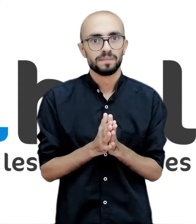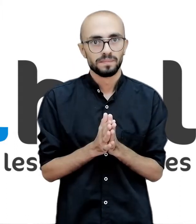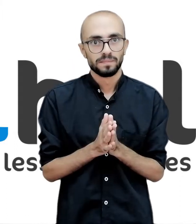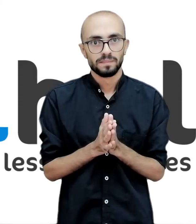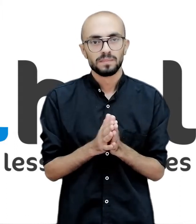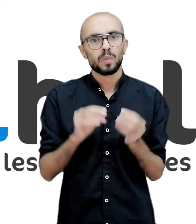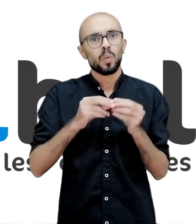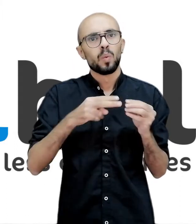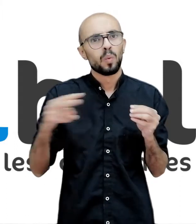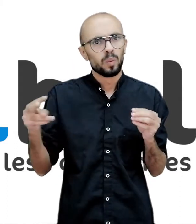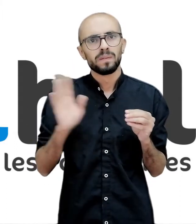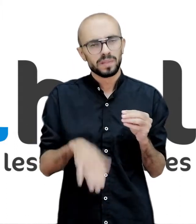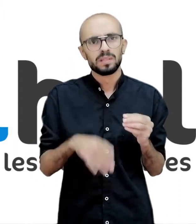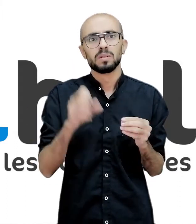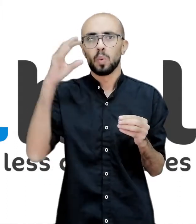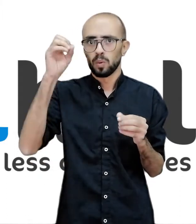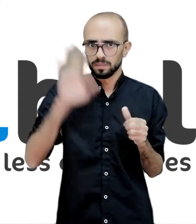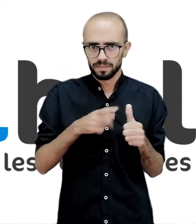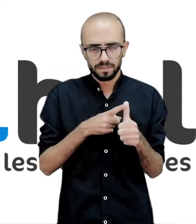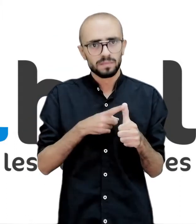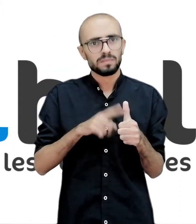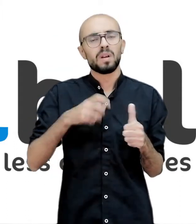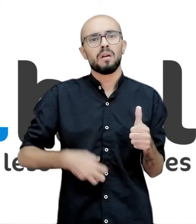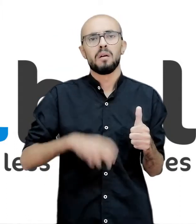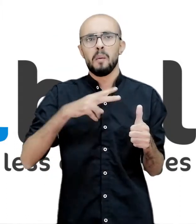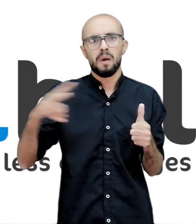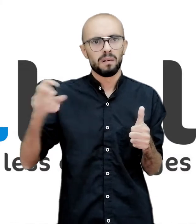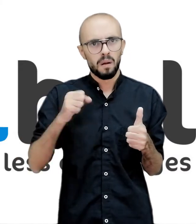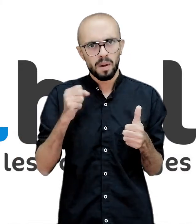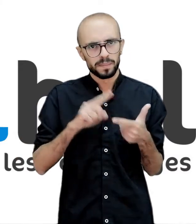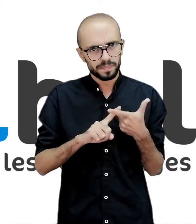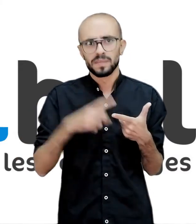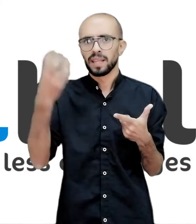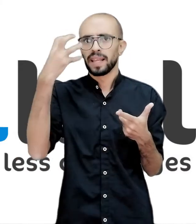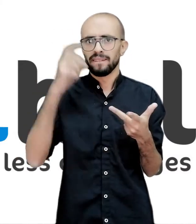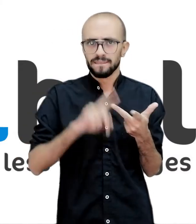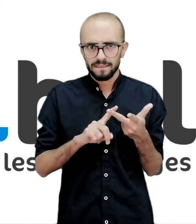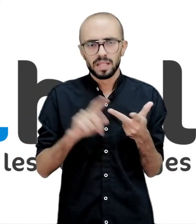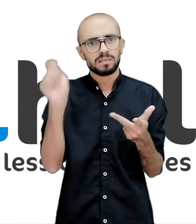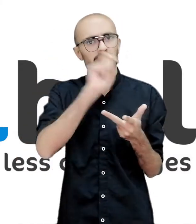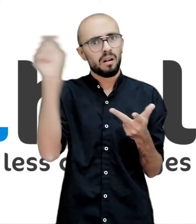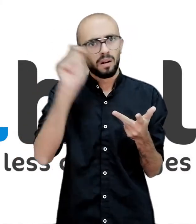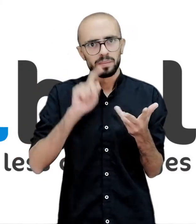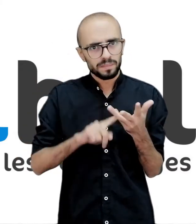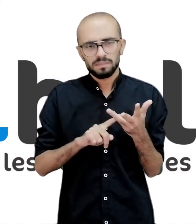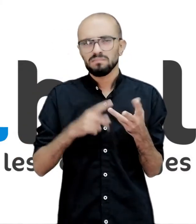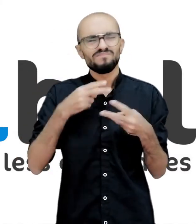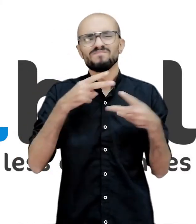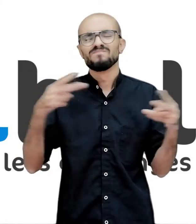سنوات أنواع المفاتيح تشمل الإضاءة، الأجهزة الكهربائية، التكييف، الستائر،